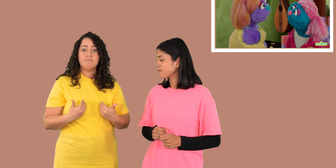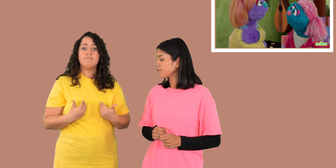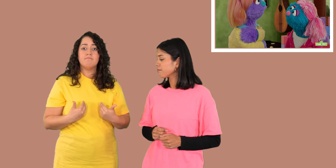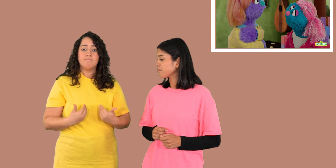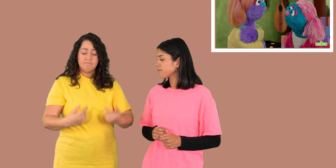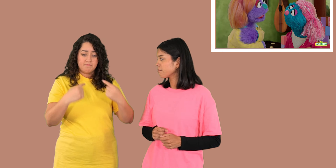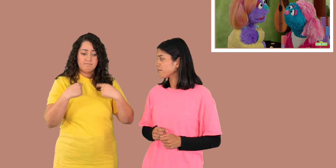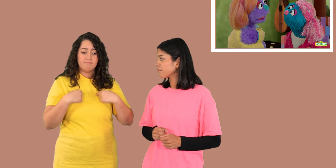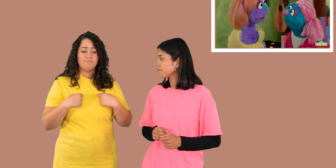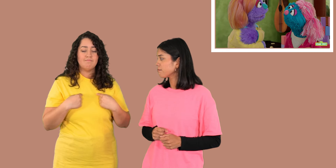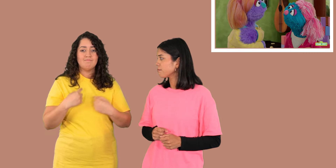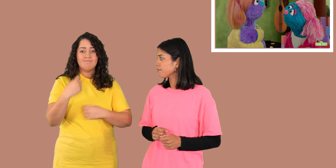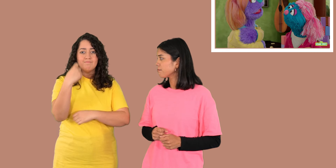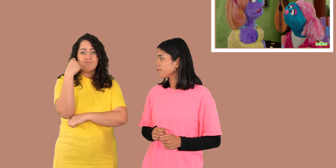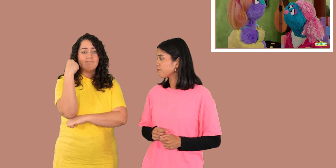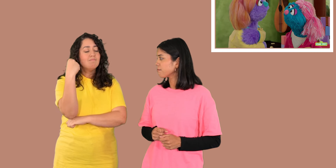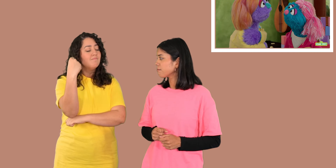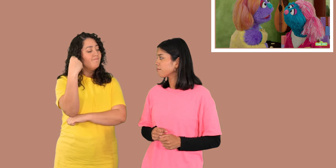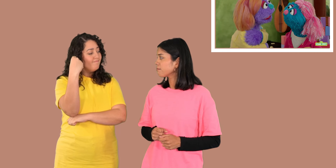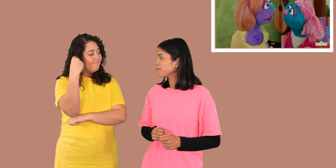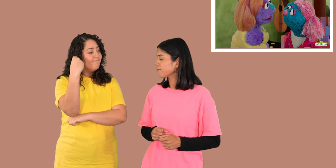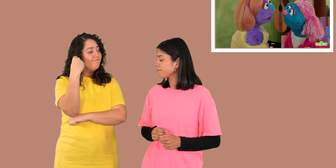y yo soy fuerte.